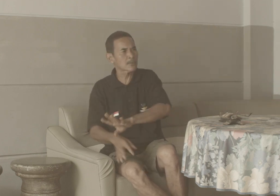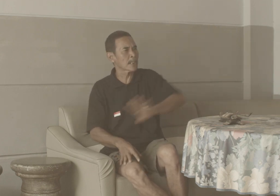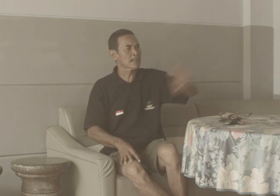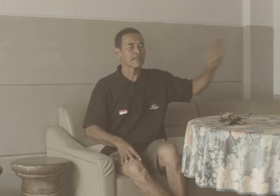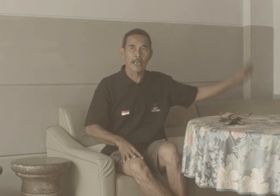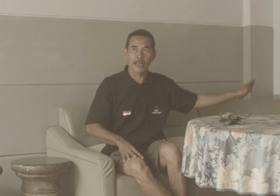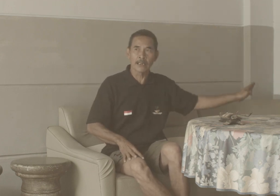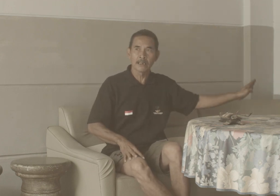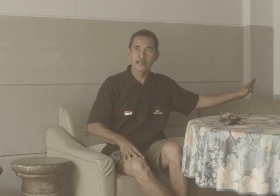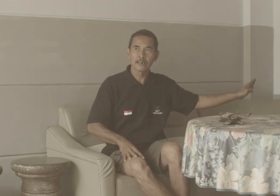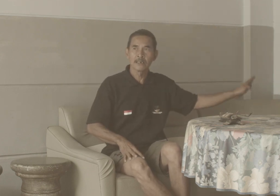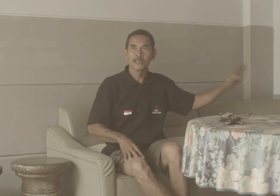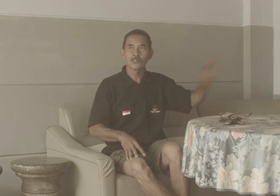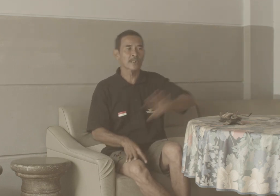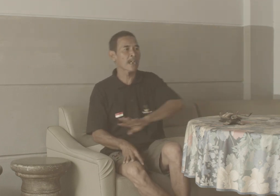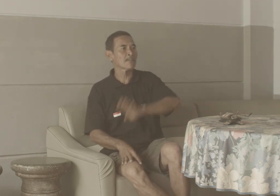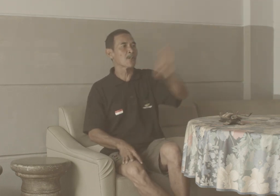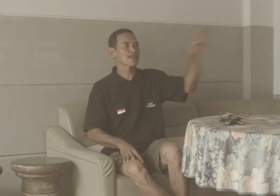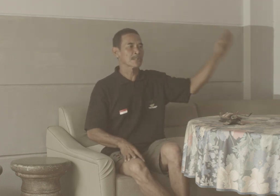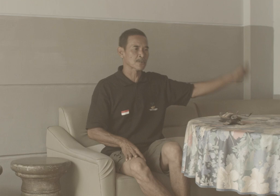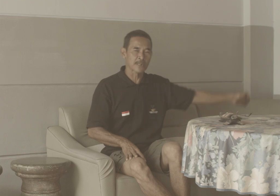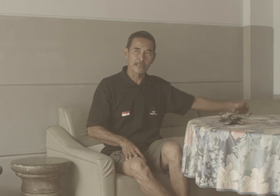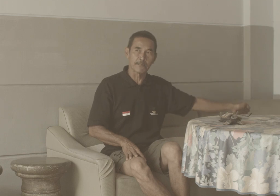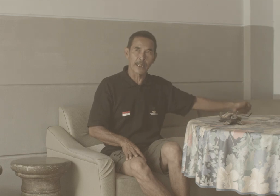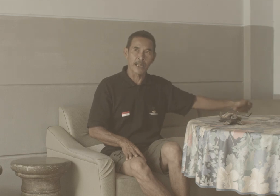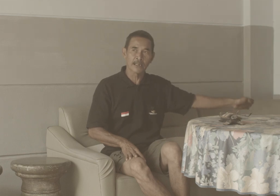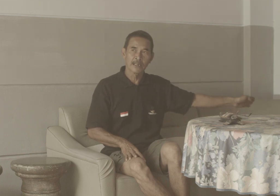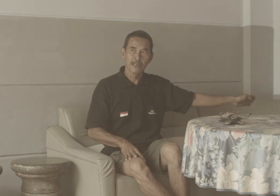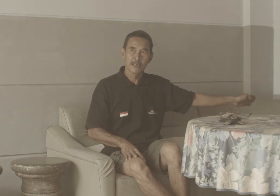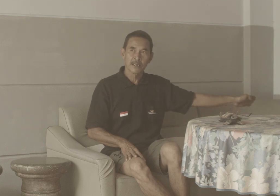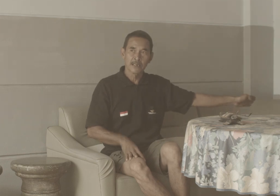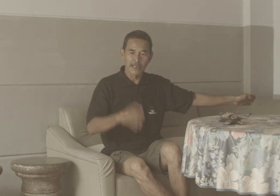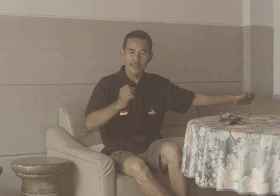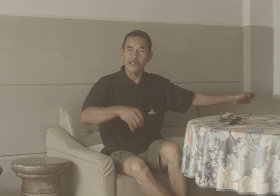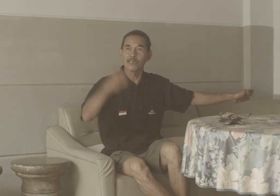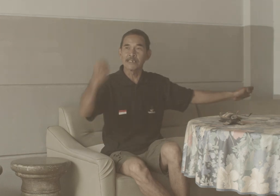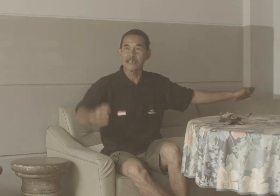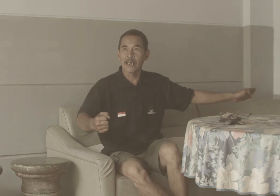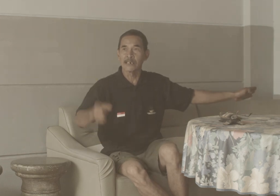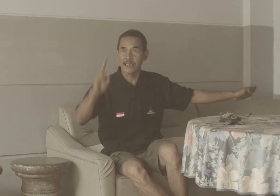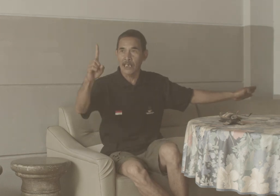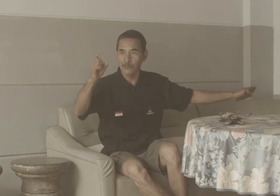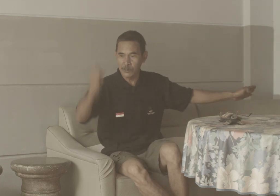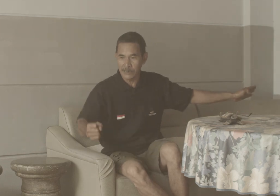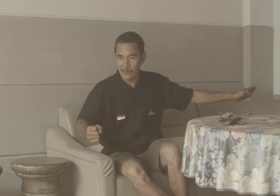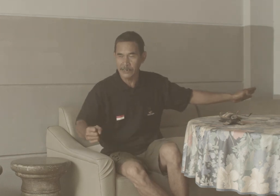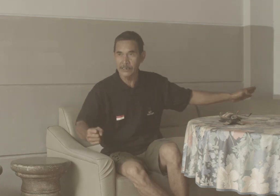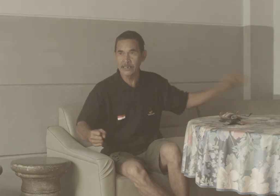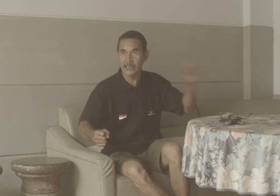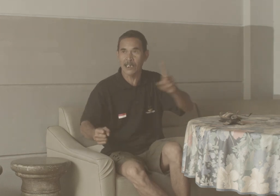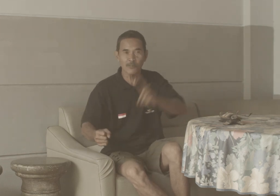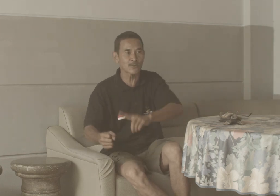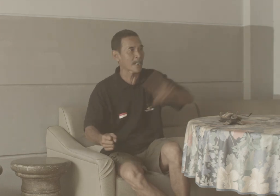sudah nyebrang Sudah Sudah nyebrang Yang satunya tinggal Yang satu tinggal disini Yang satu sudah